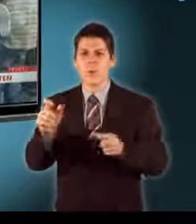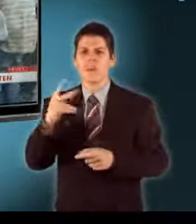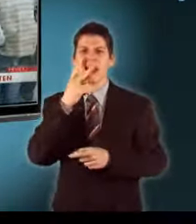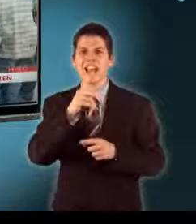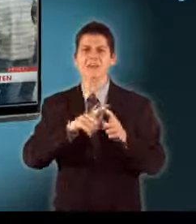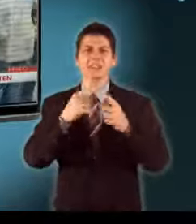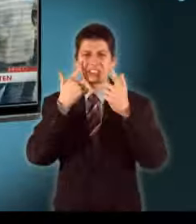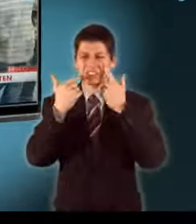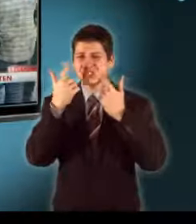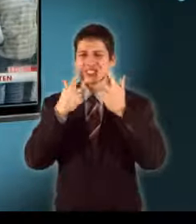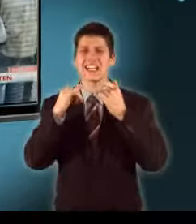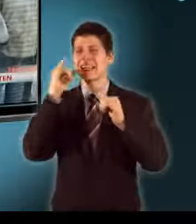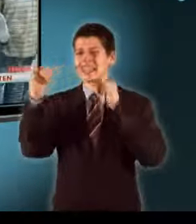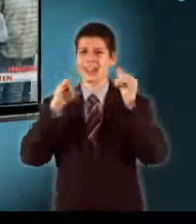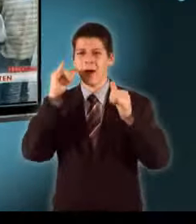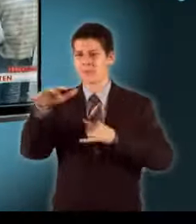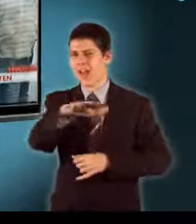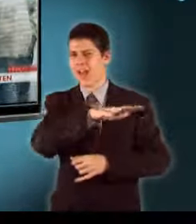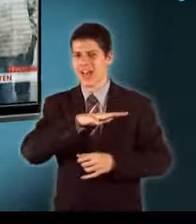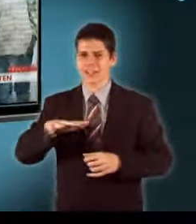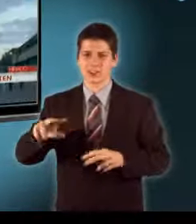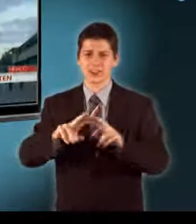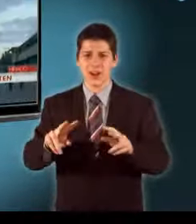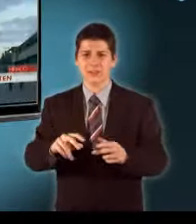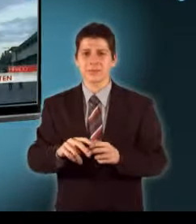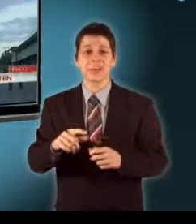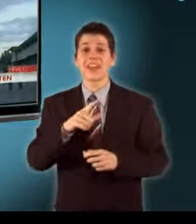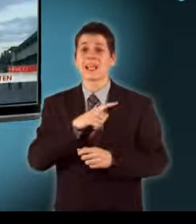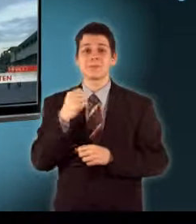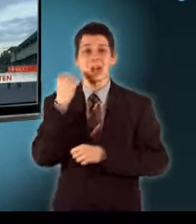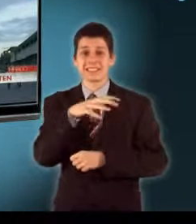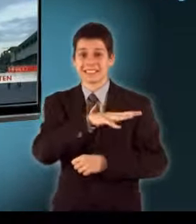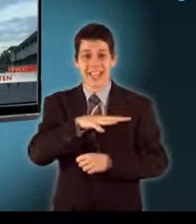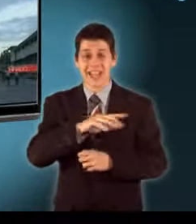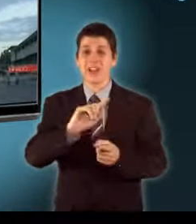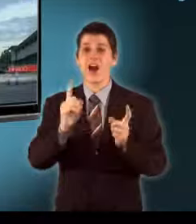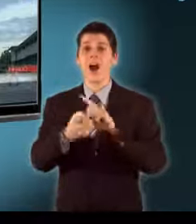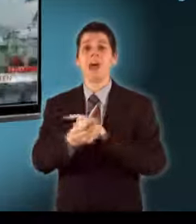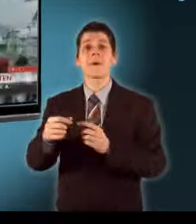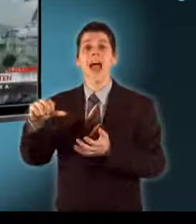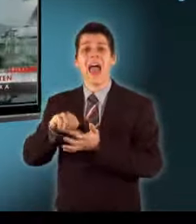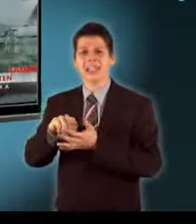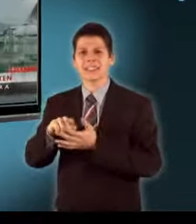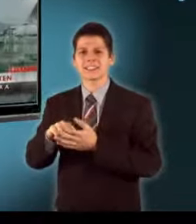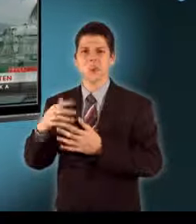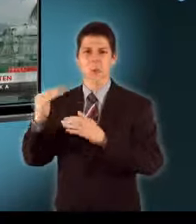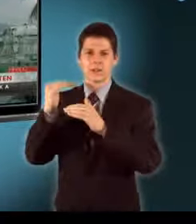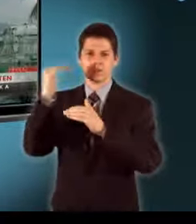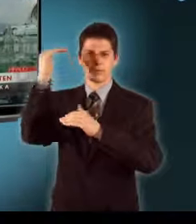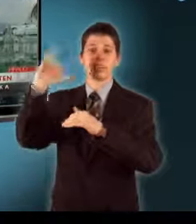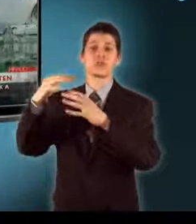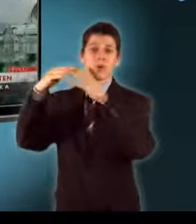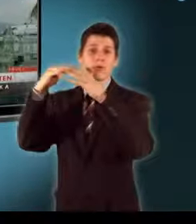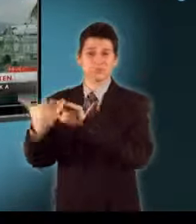sírástól és segélykiáltásoktól hangosak az utcák Nem csak a szegény negyedek viskói döltek össze, hanem az ENSZ ötszintes